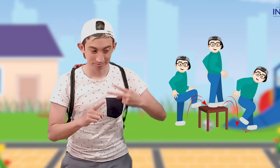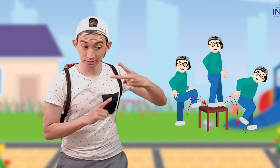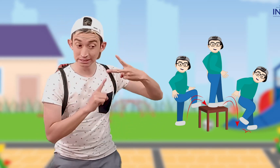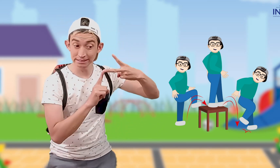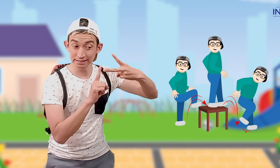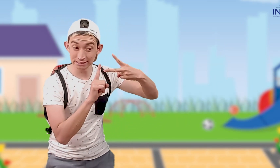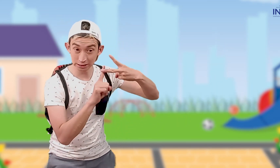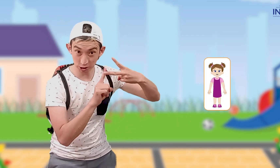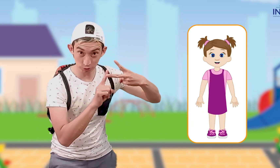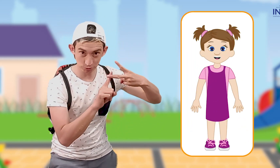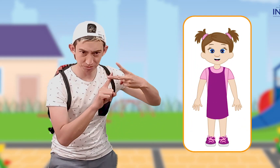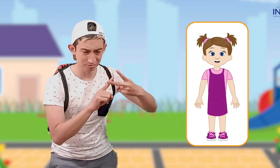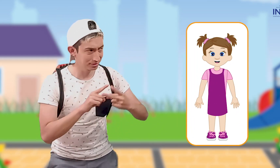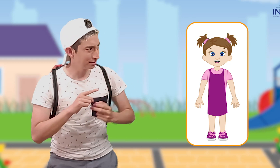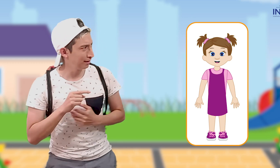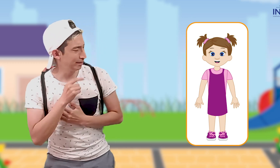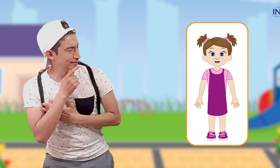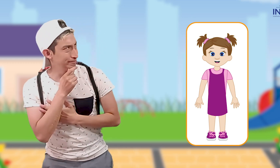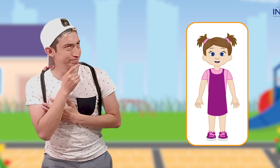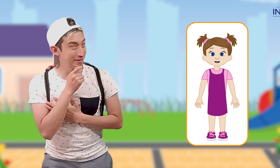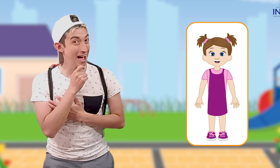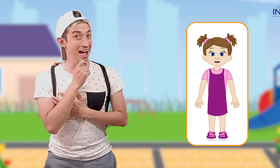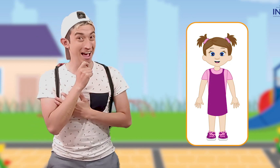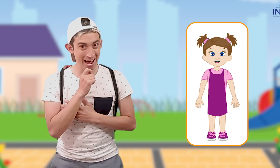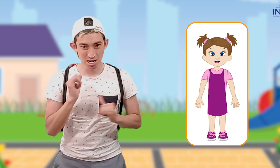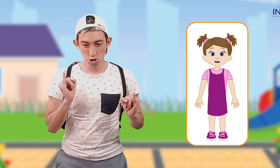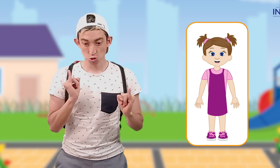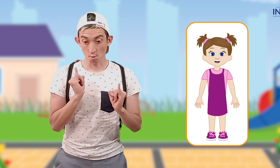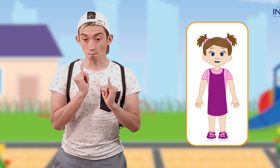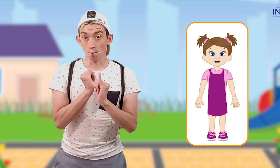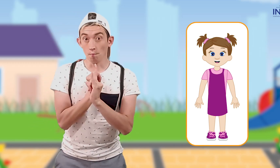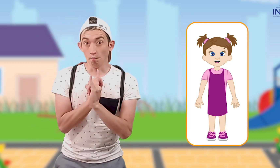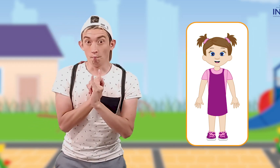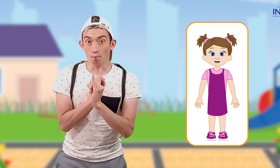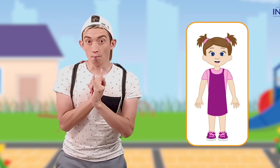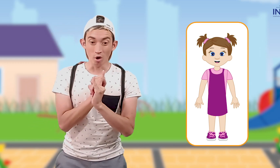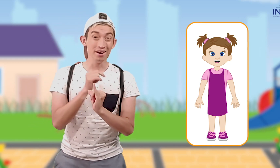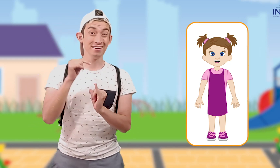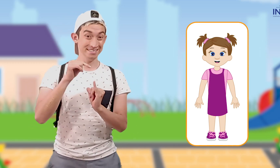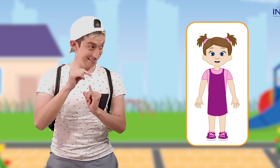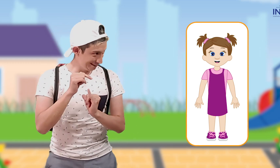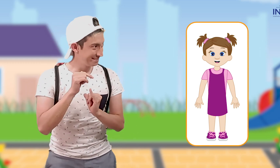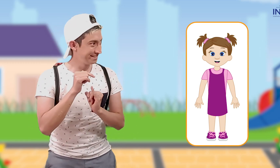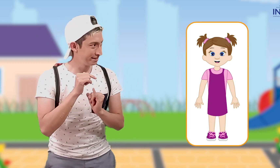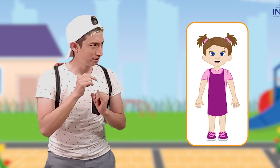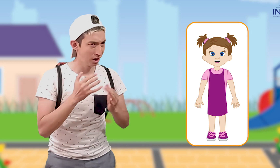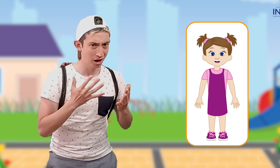La segunda seña era... ¡Ah, sí! ¡Flaco! Aquí deberán